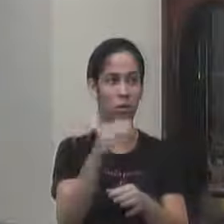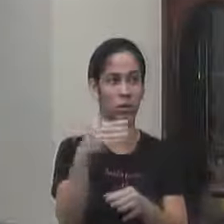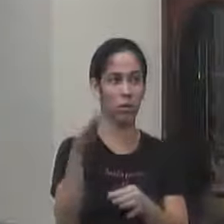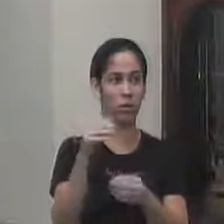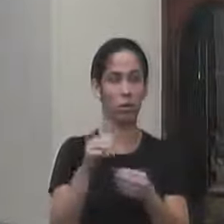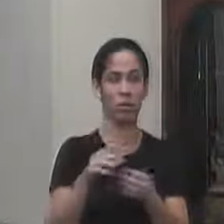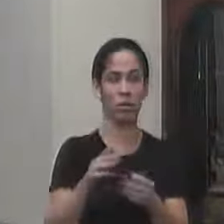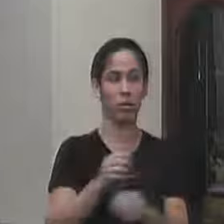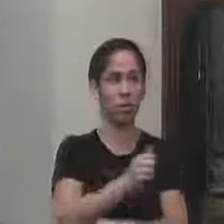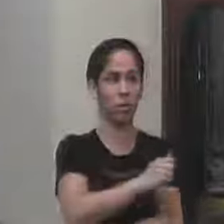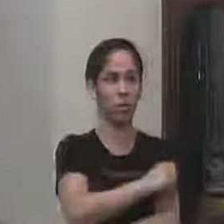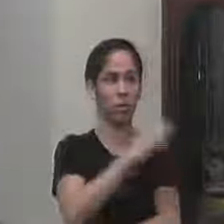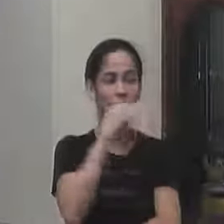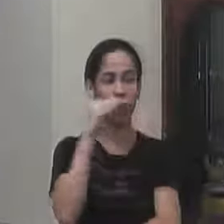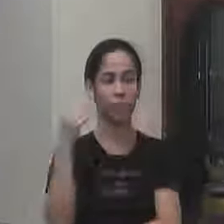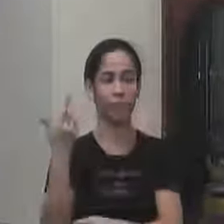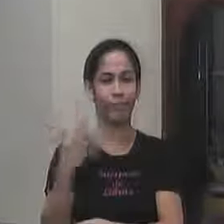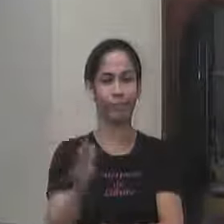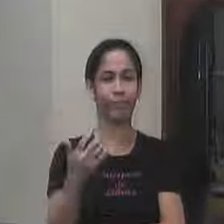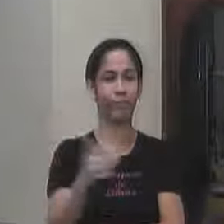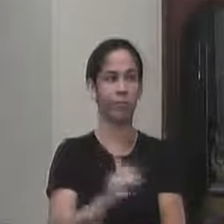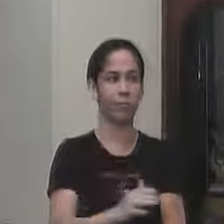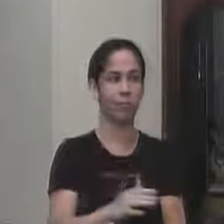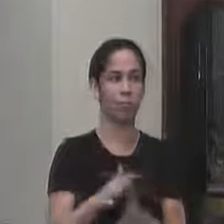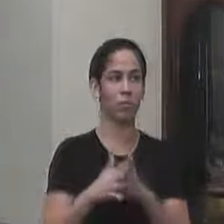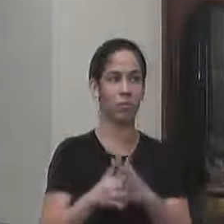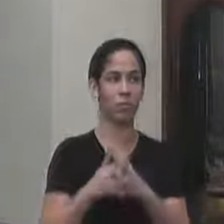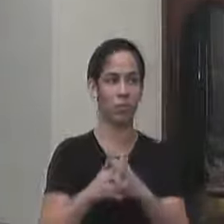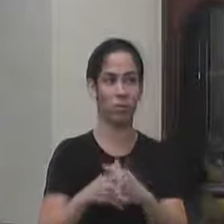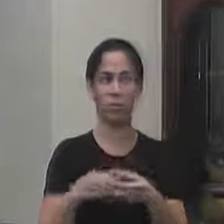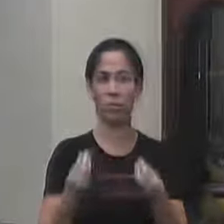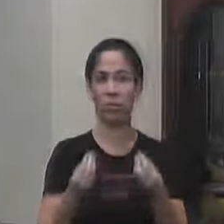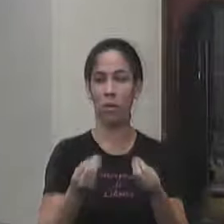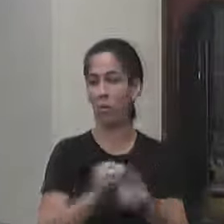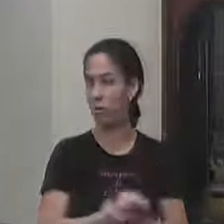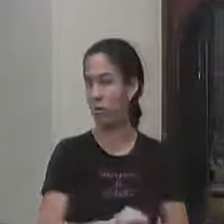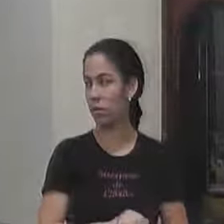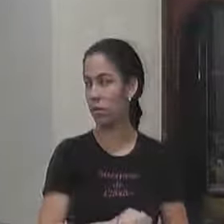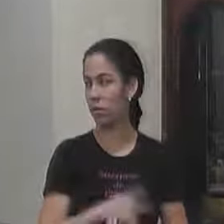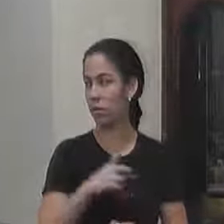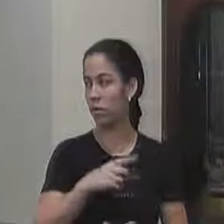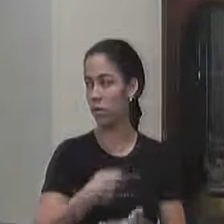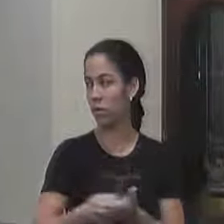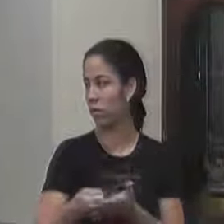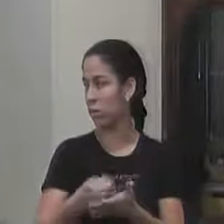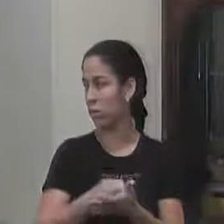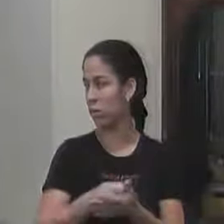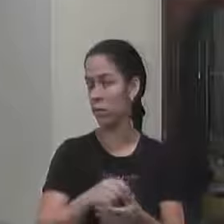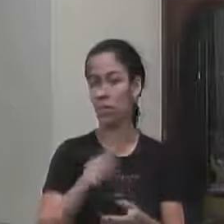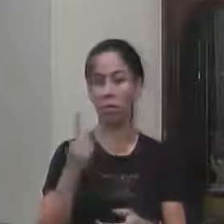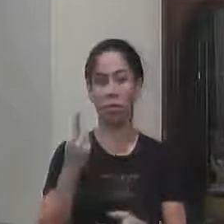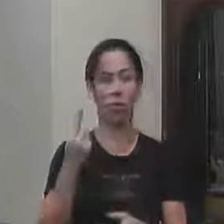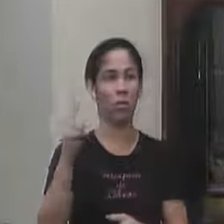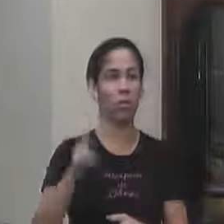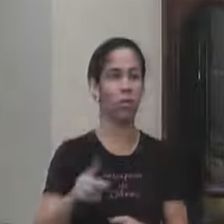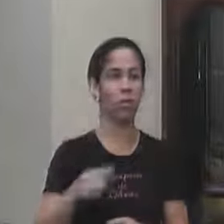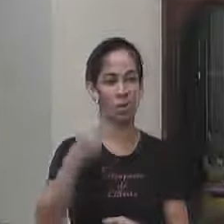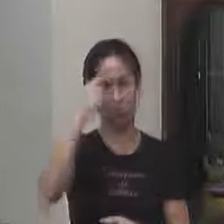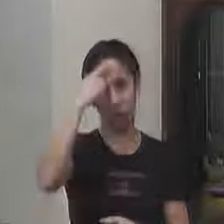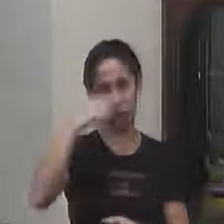numa fase que os adolescentes não querem saber disso aí brigam deboche enfim mas a gente tem obrigatoriedade de uma vez por semana